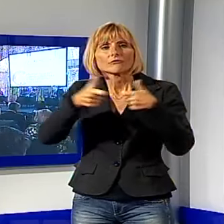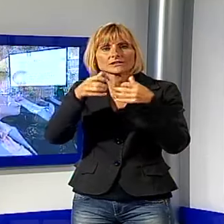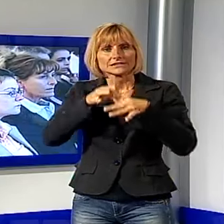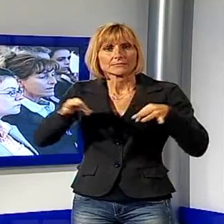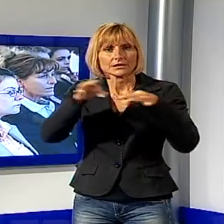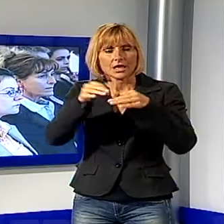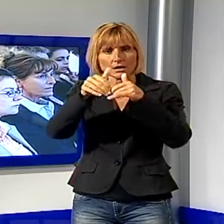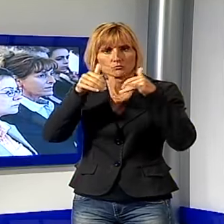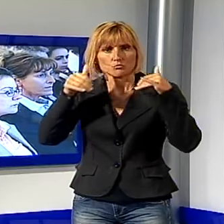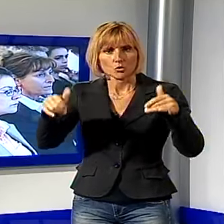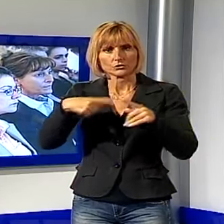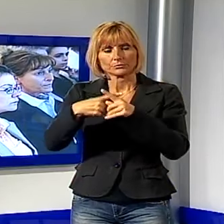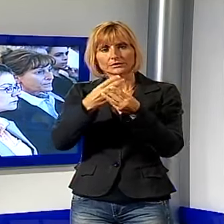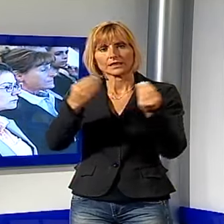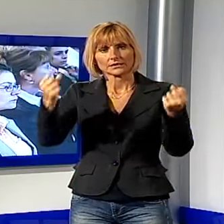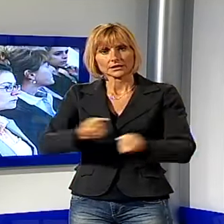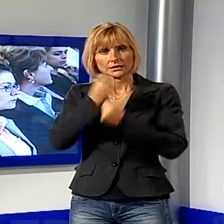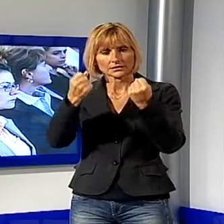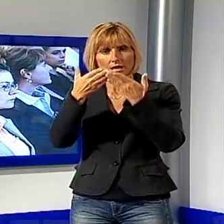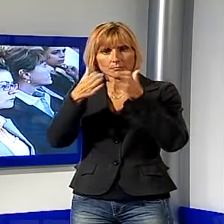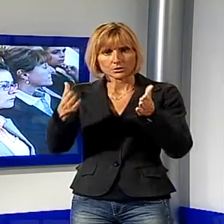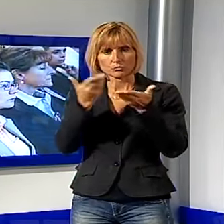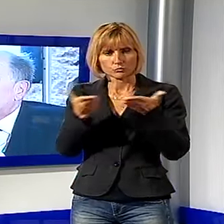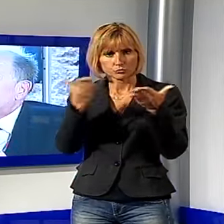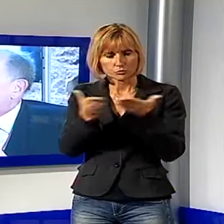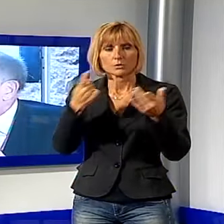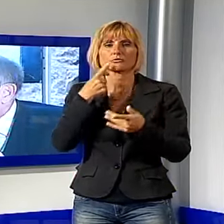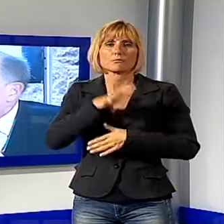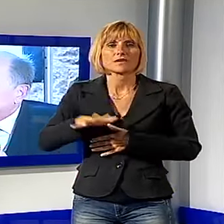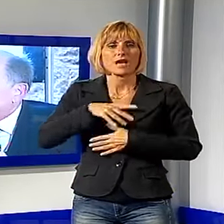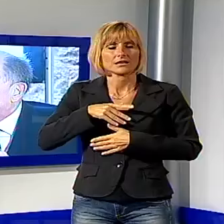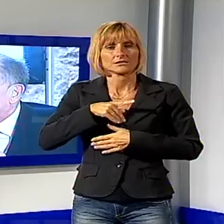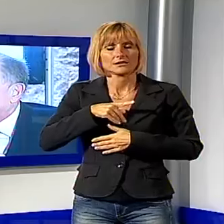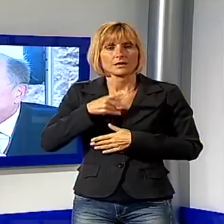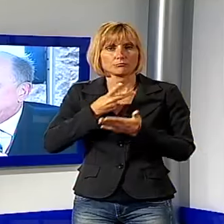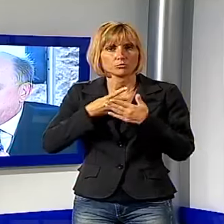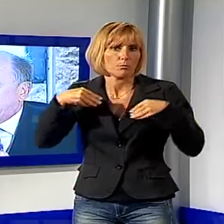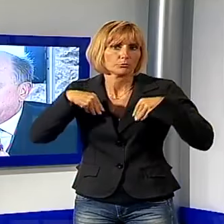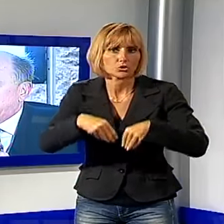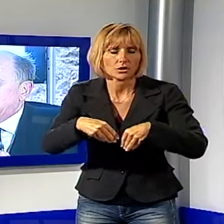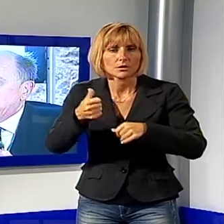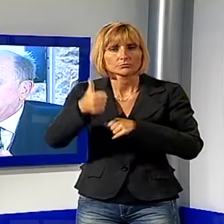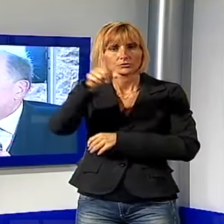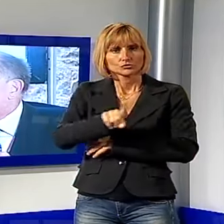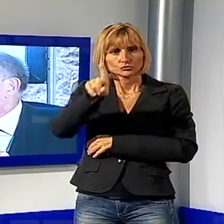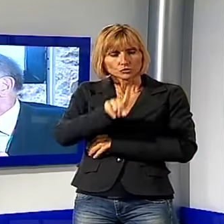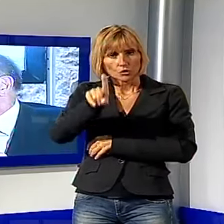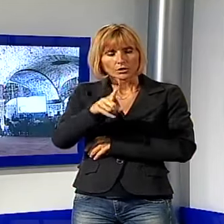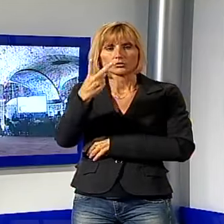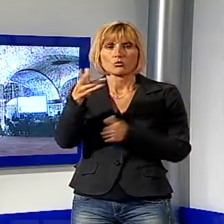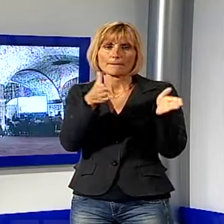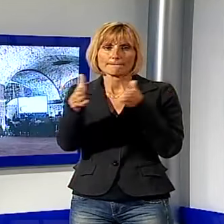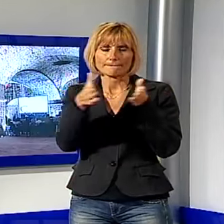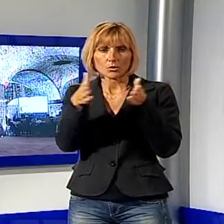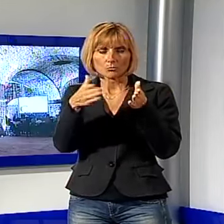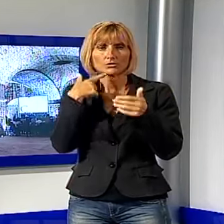mostre, ma tante iniziative aperte al pubblico con le piazze protagoniste. La prima giornata si è aperta con due importanti momenti di